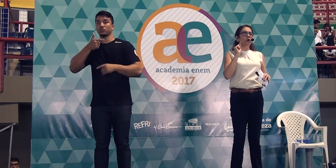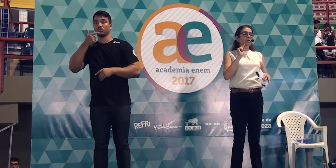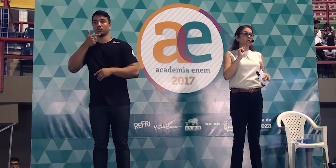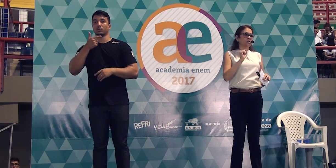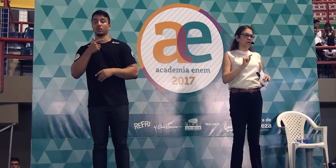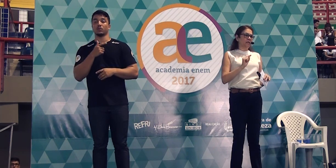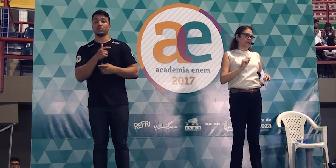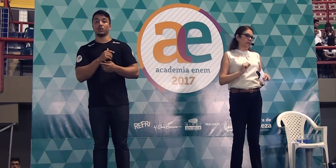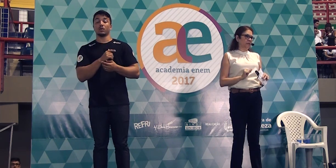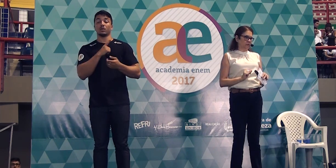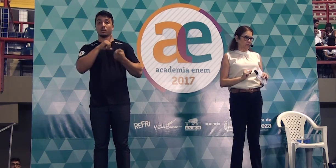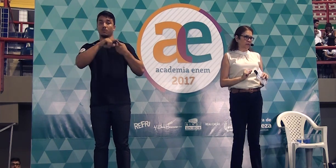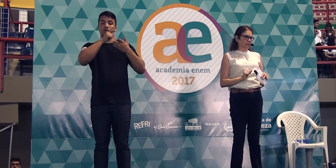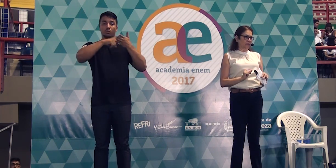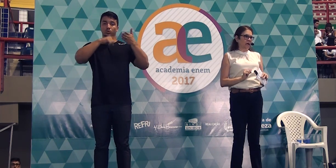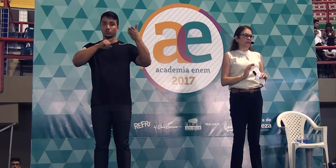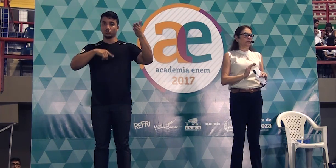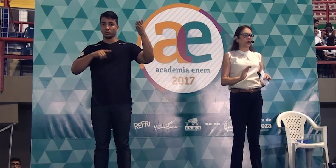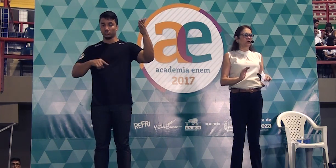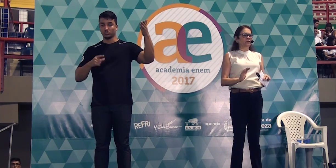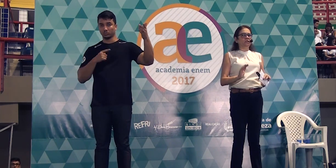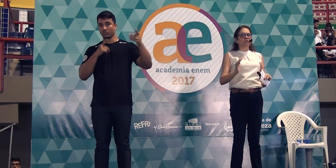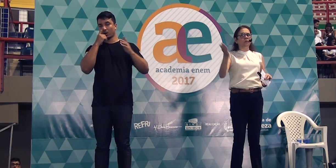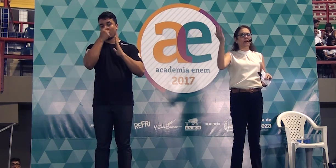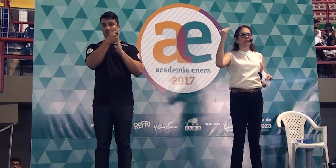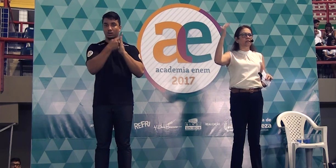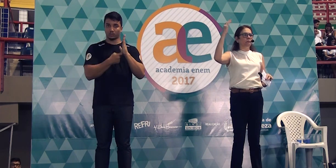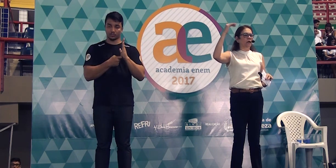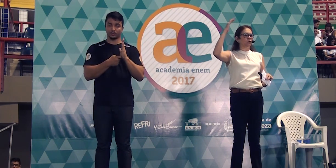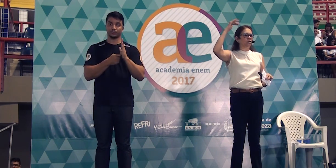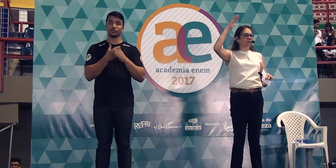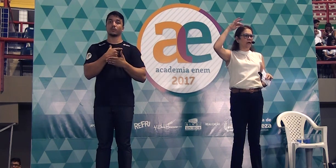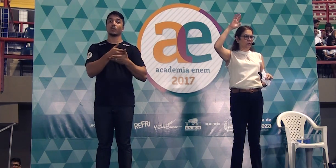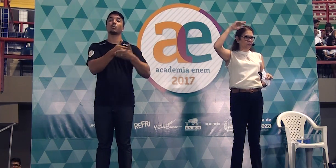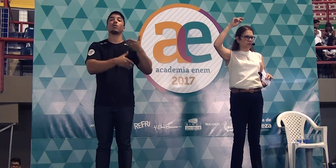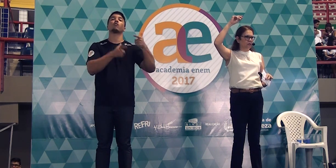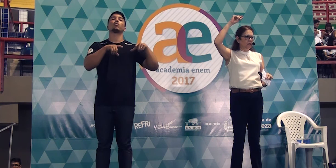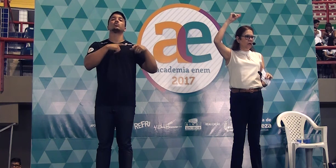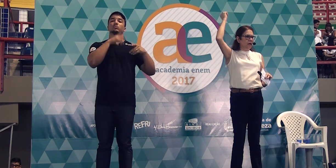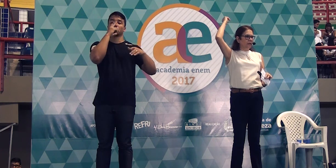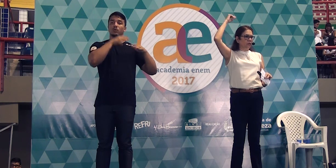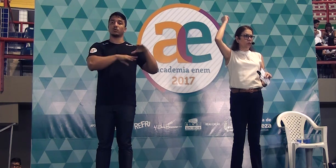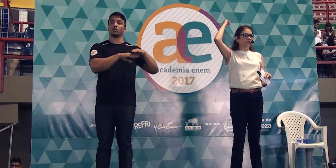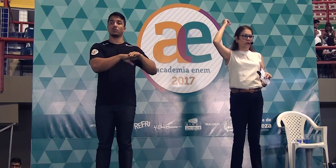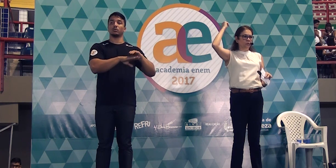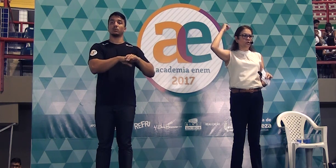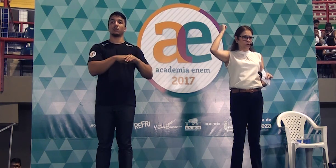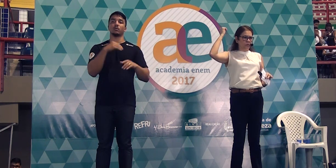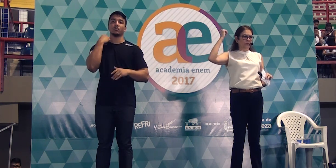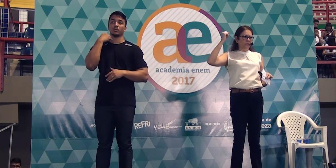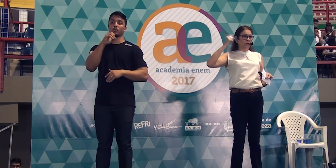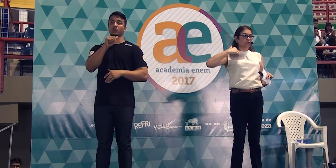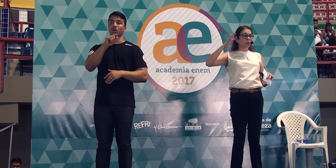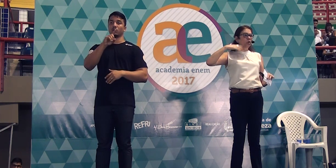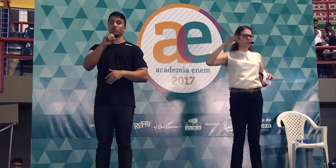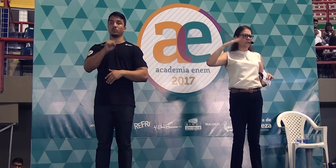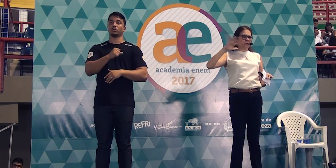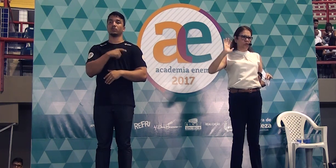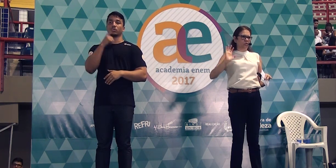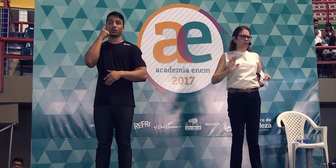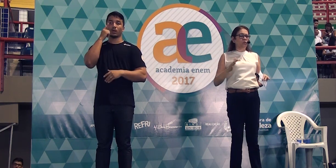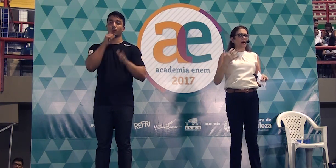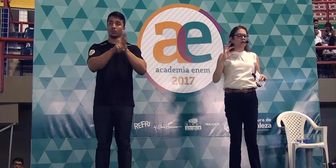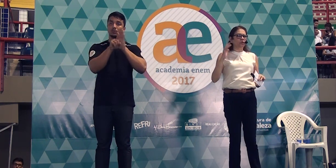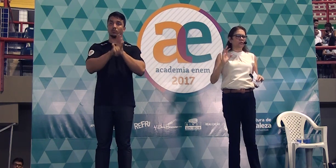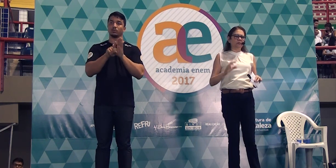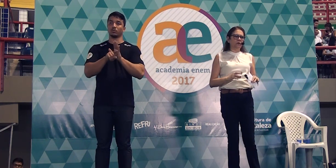vai corrigir as redações. As provas estão naqueles bancos de dados, lá ainda do governo Dilma, que tinham muitas